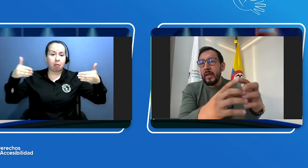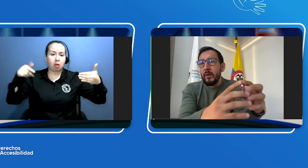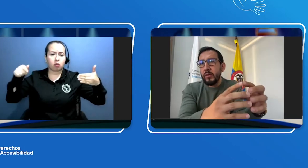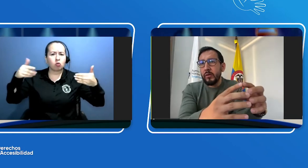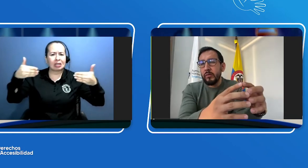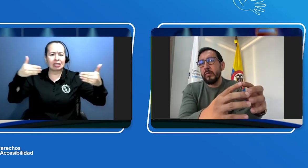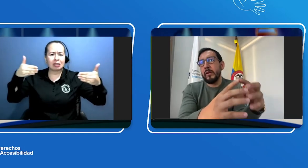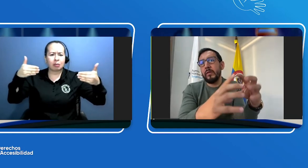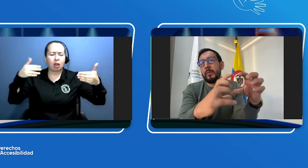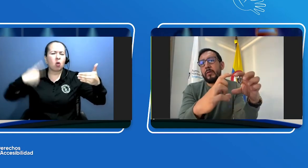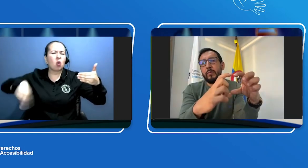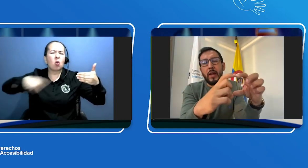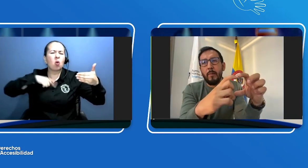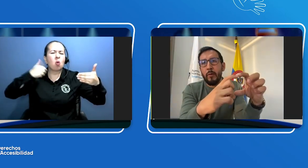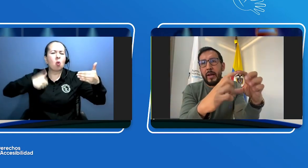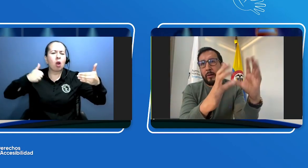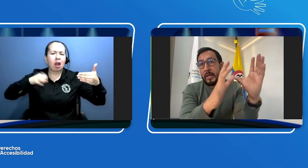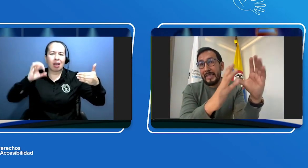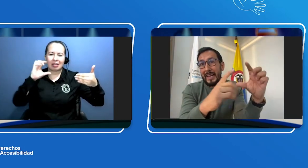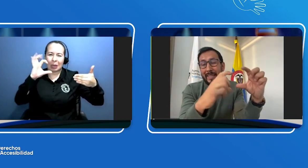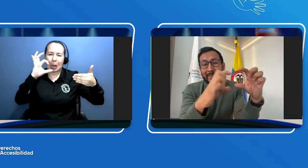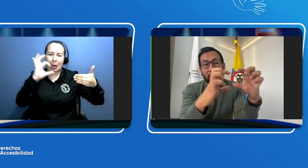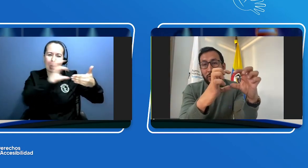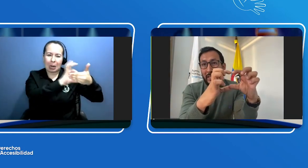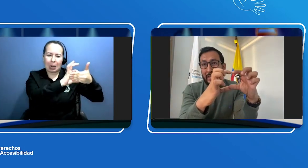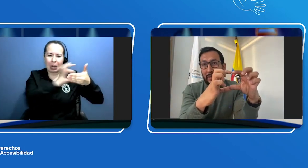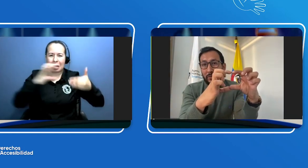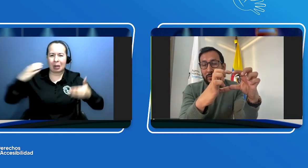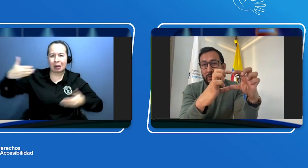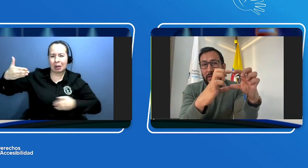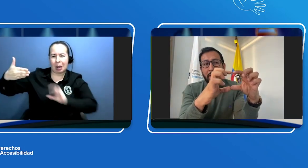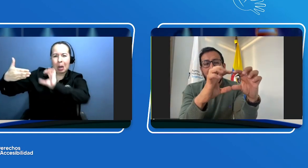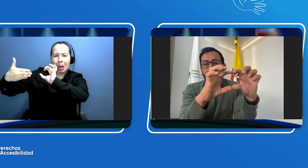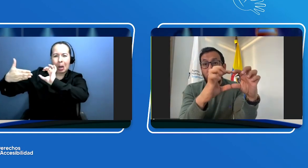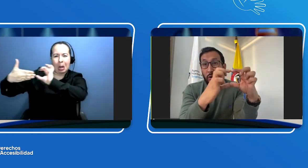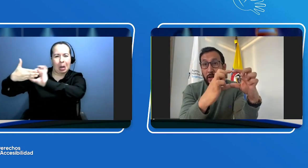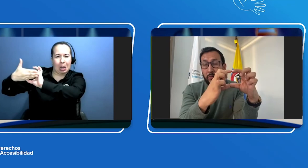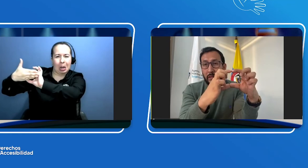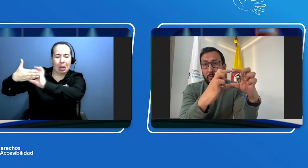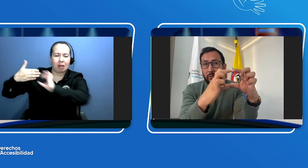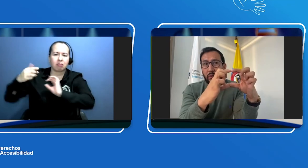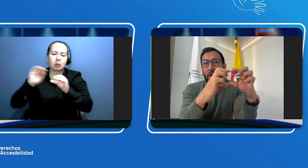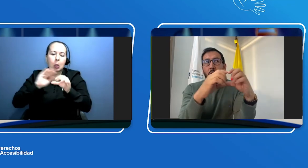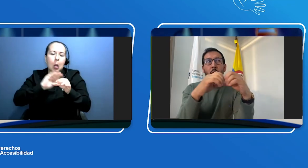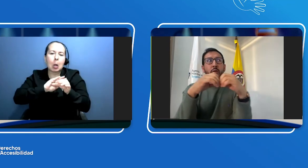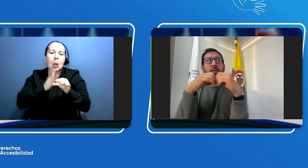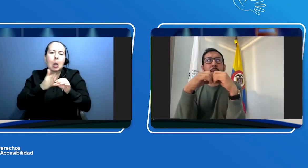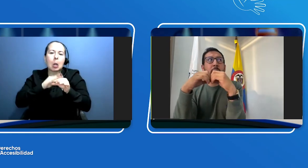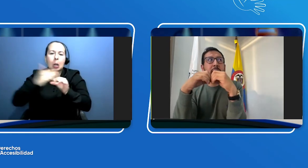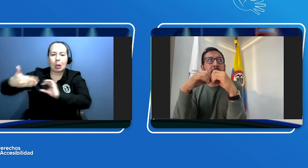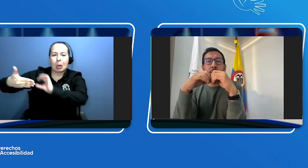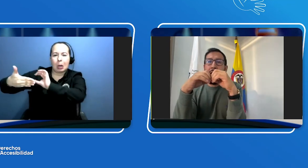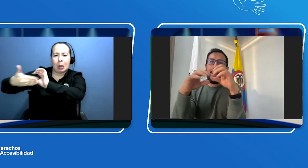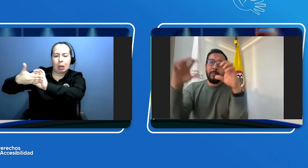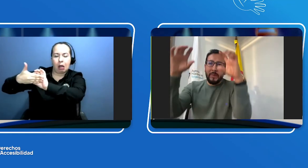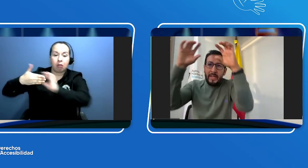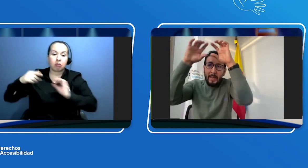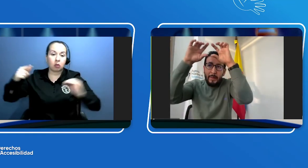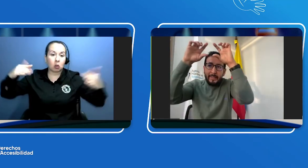nosotros esos espejos por ejemplo en los laterales que son chiquiticos que son como redonditos o un espejo adicional en la parte